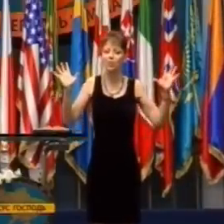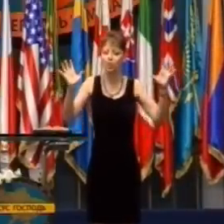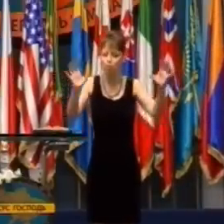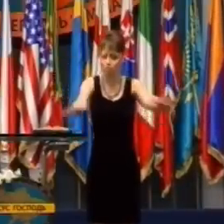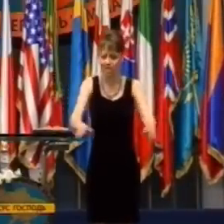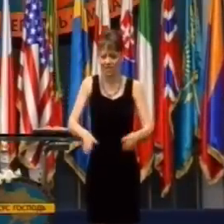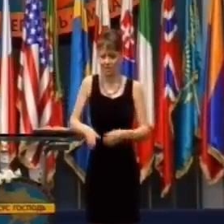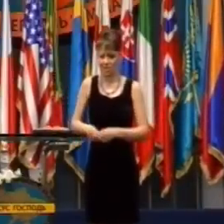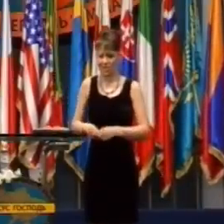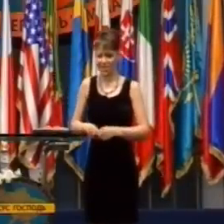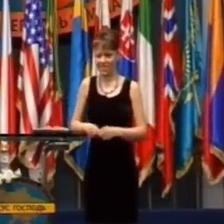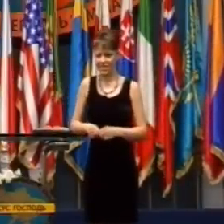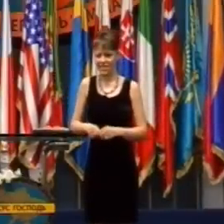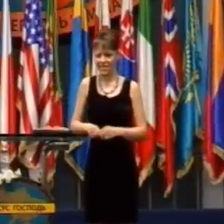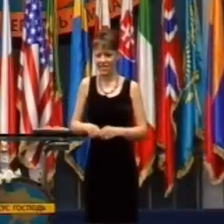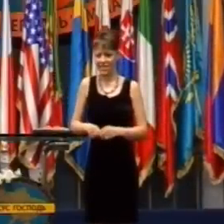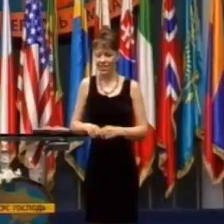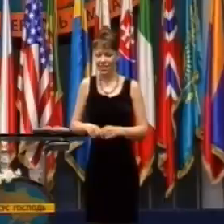Privedie k tebe ľudí.